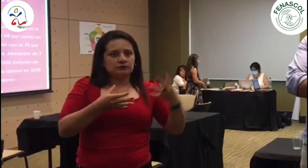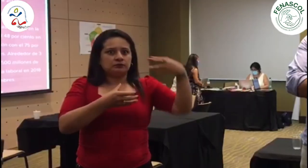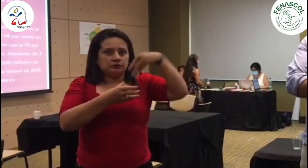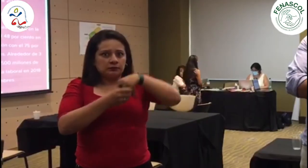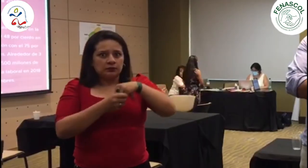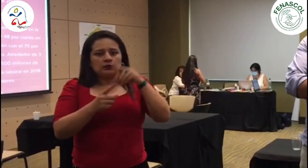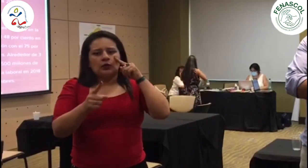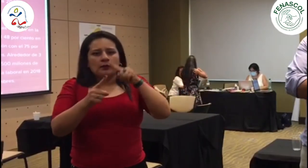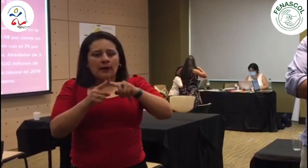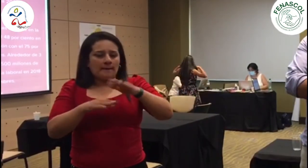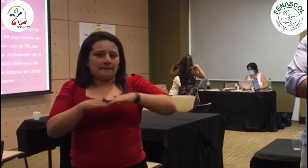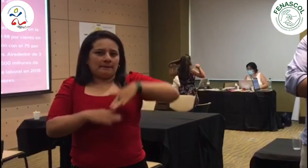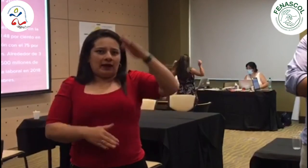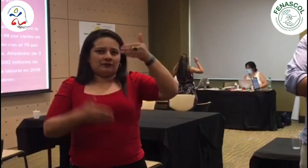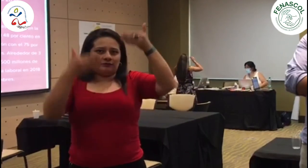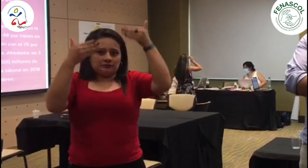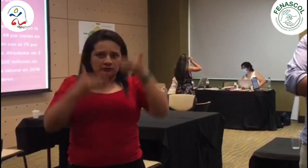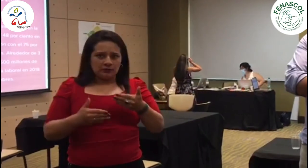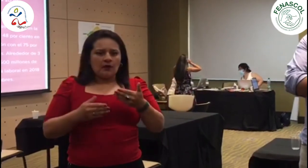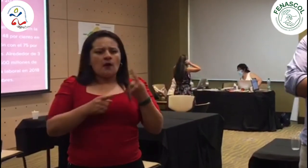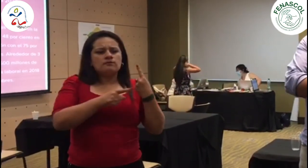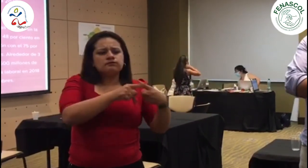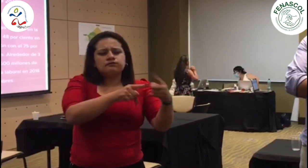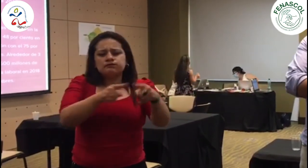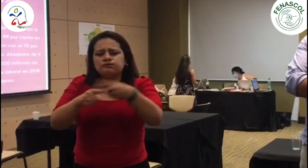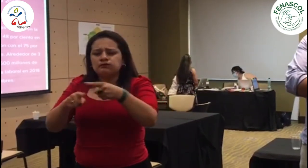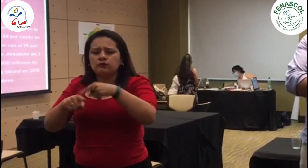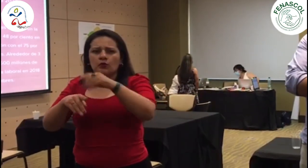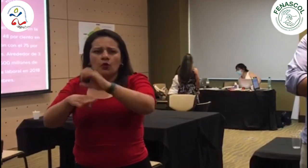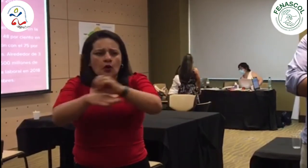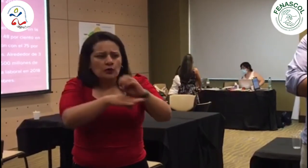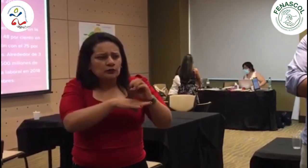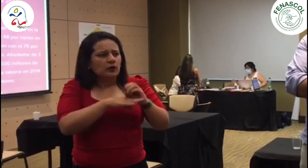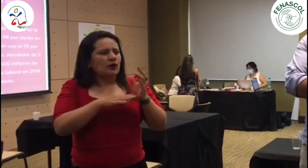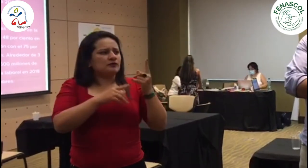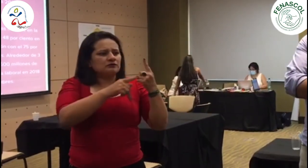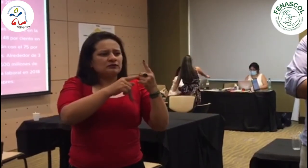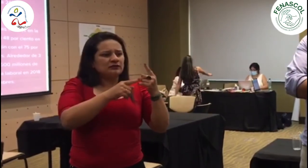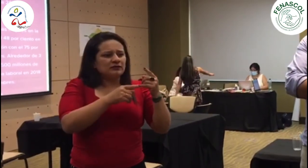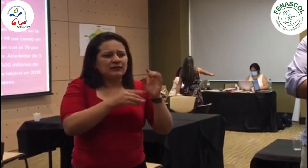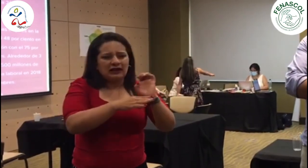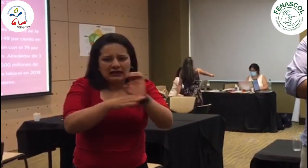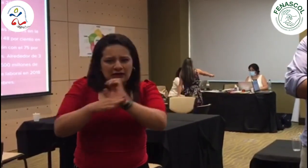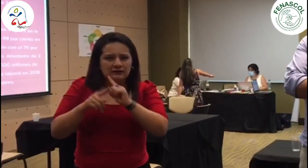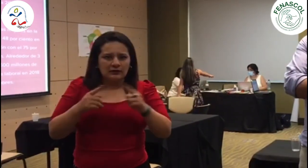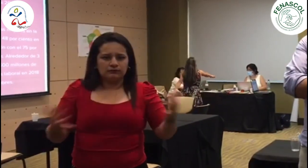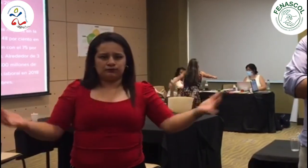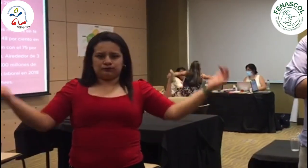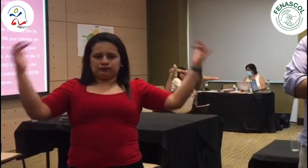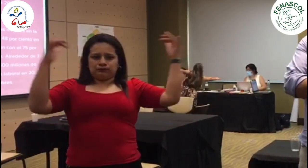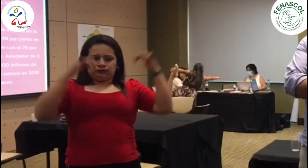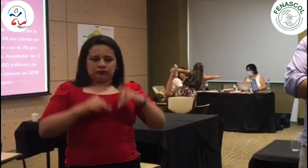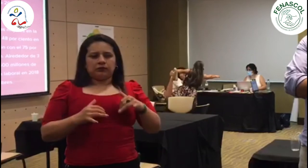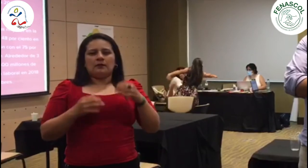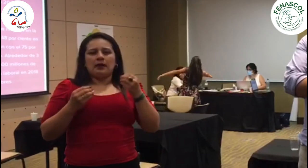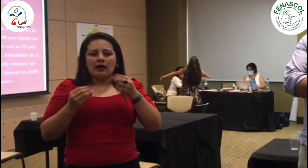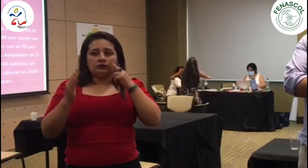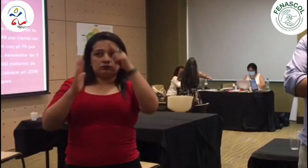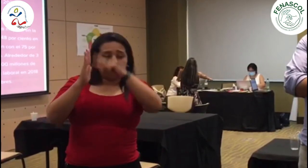Con una mirada desde la discapacidad, nos reunimos representantes de diferentes organizaciones y entidades, identificando las situaciones